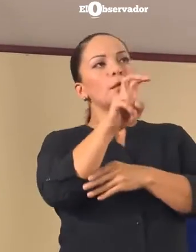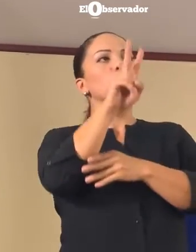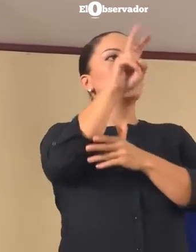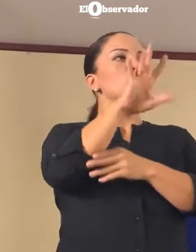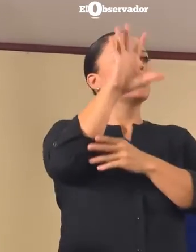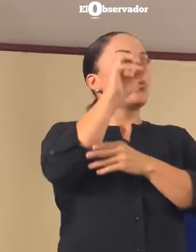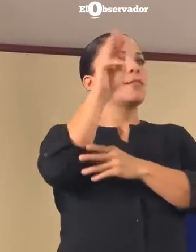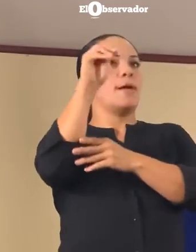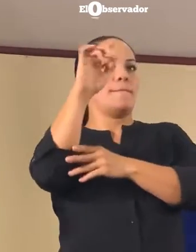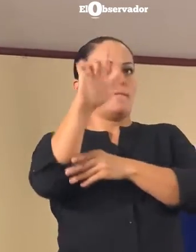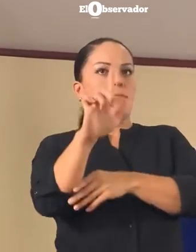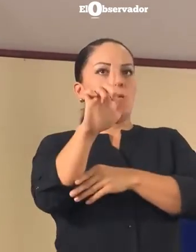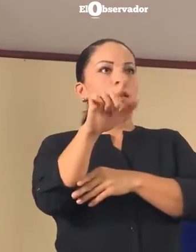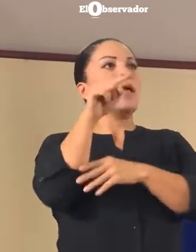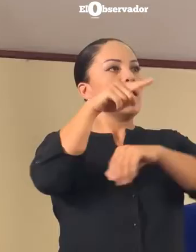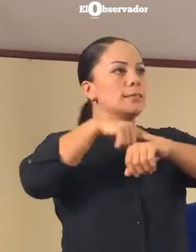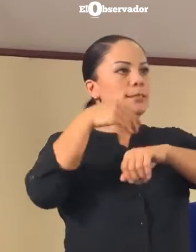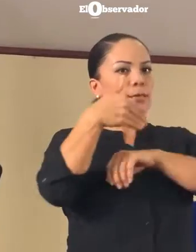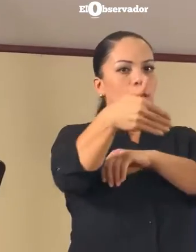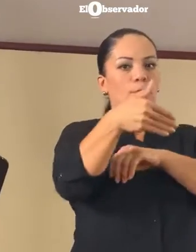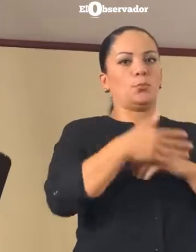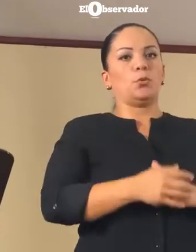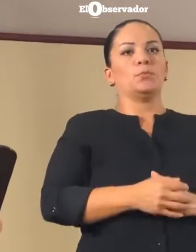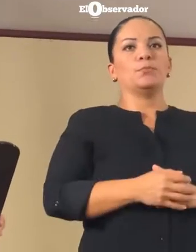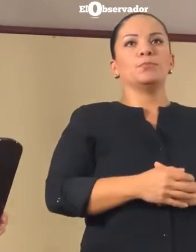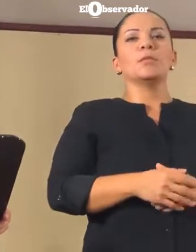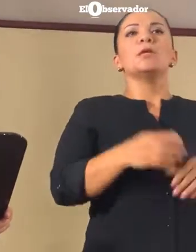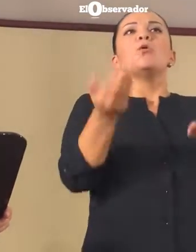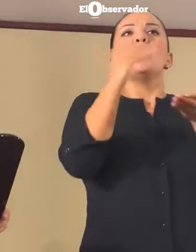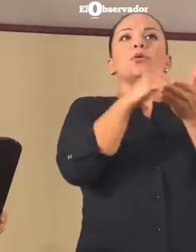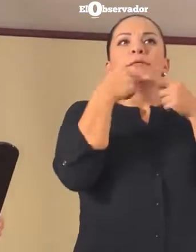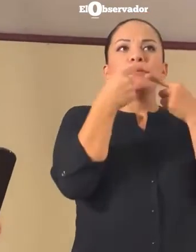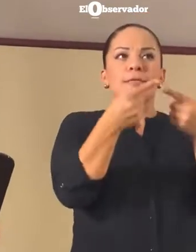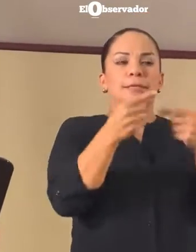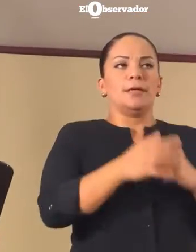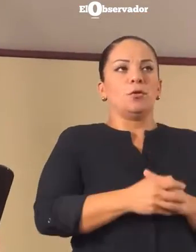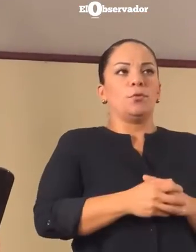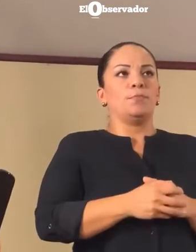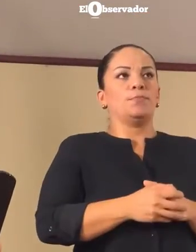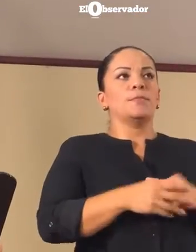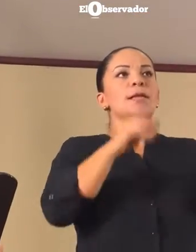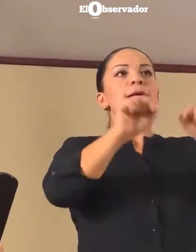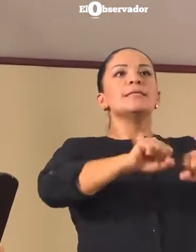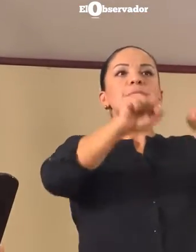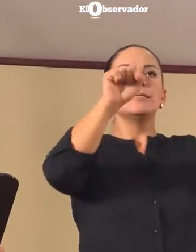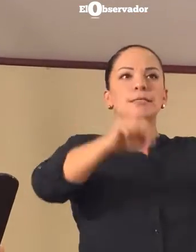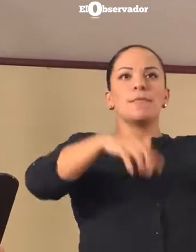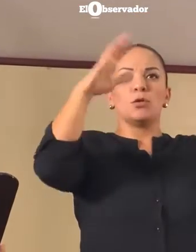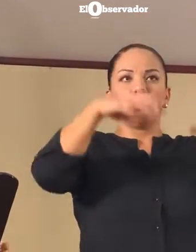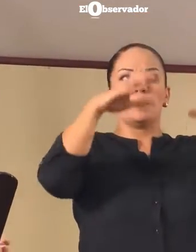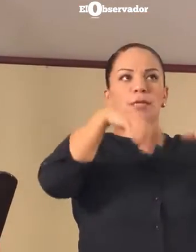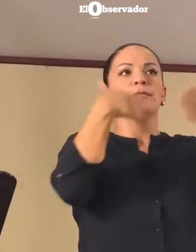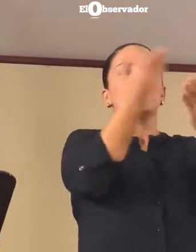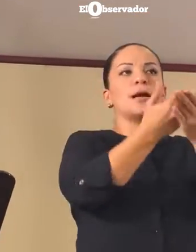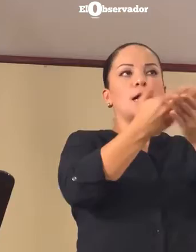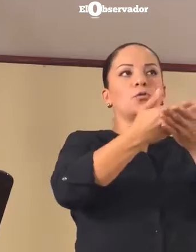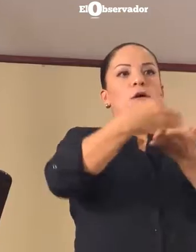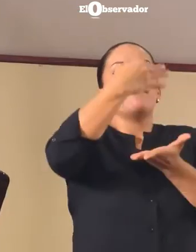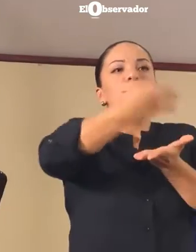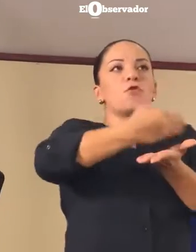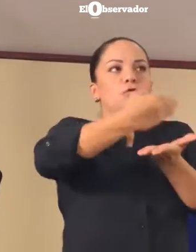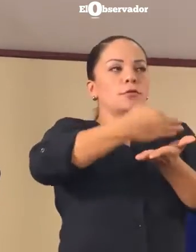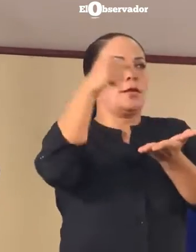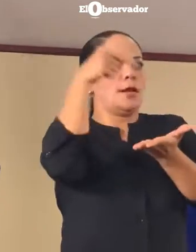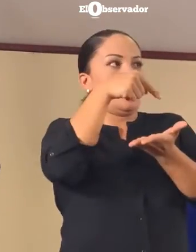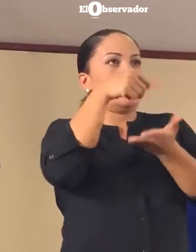250 milímetros en ese periodo de tiempo y repito, el sistema estaría llegando a la zona fronteriza de